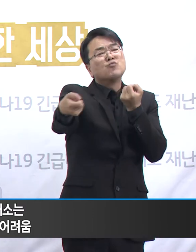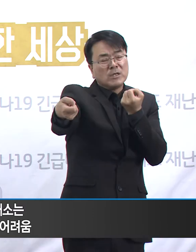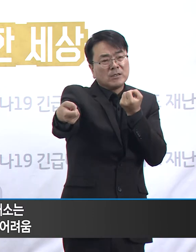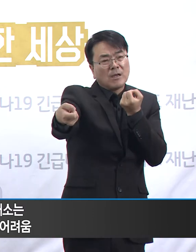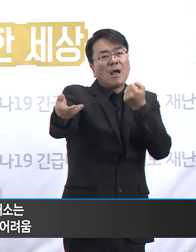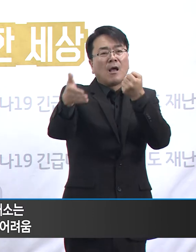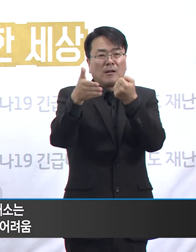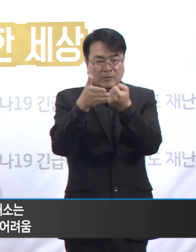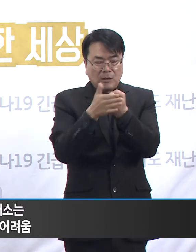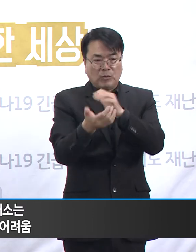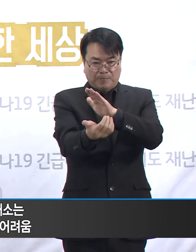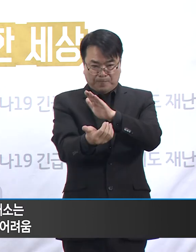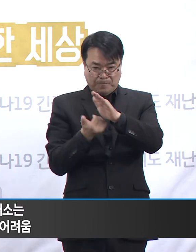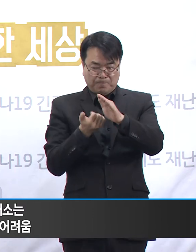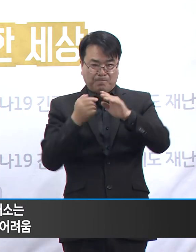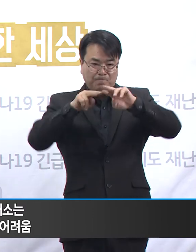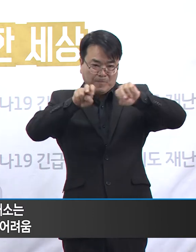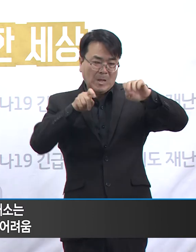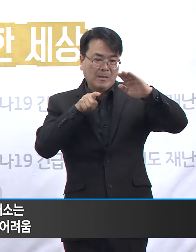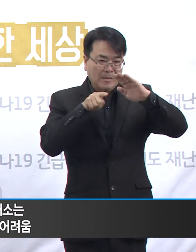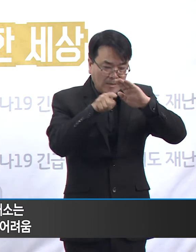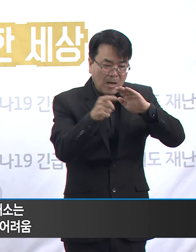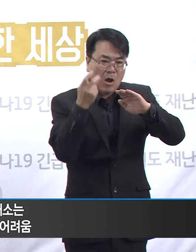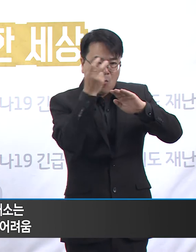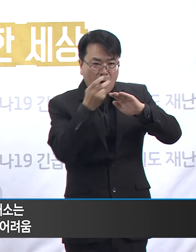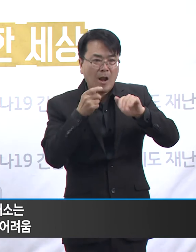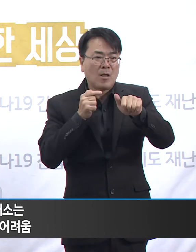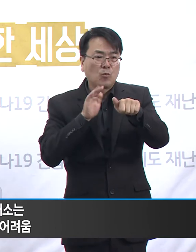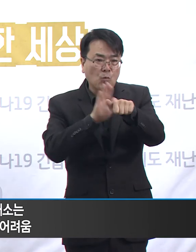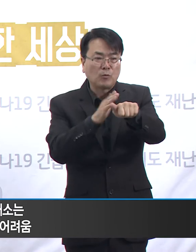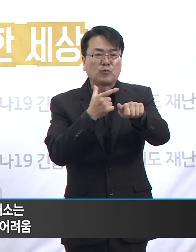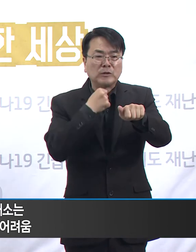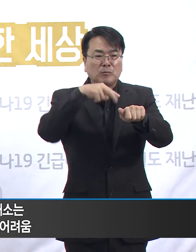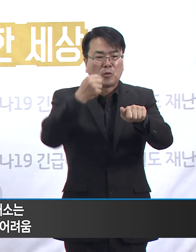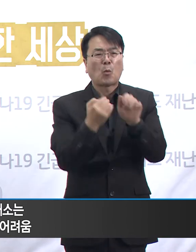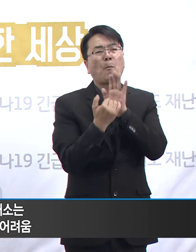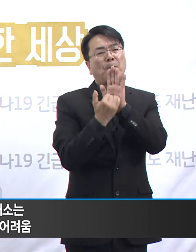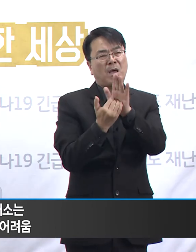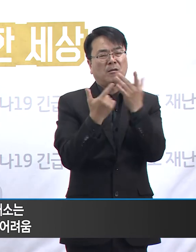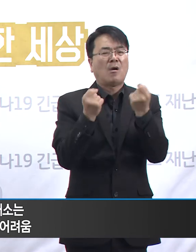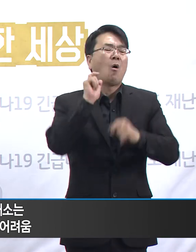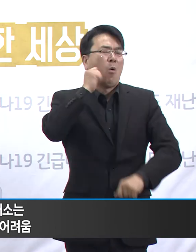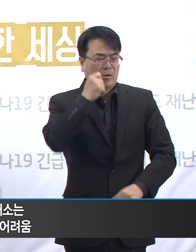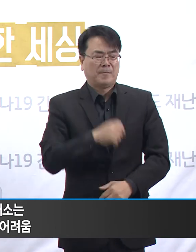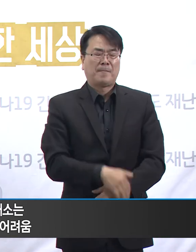없어 선제적 방역 예방 조치나 사후 대응에 다소 어려움이 있습니다.